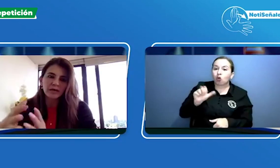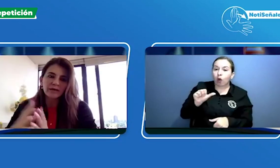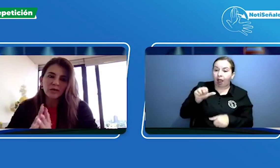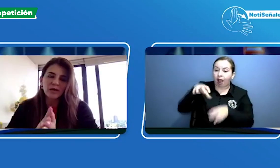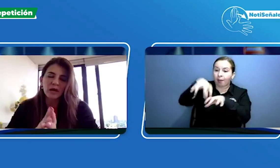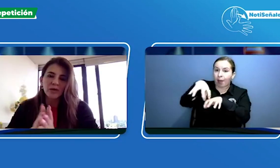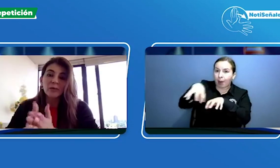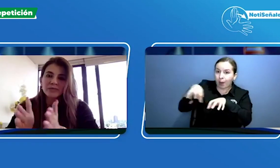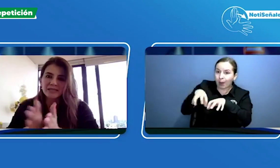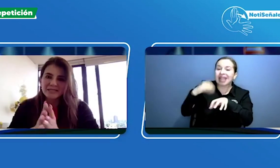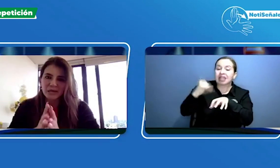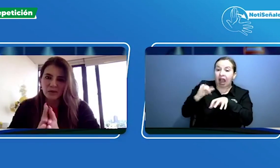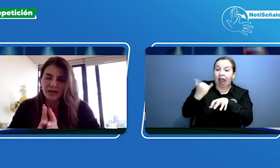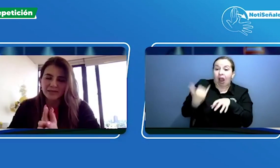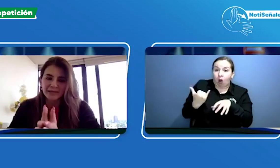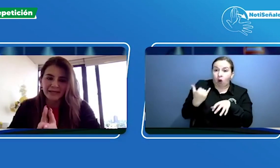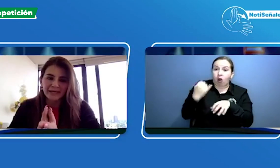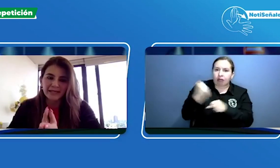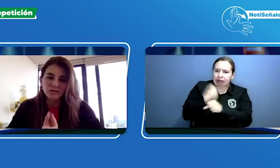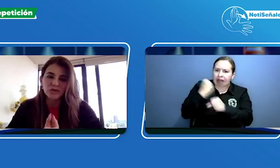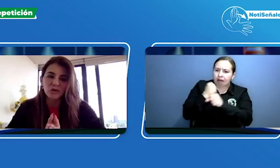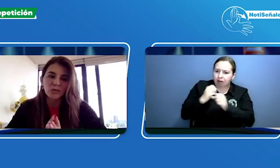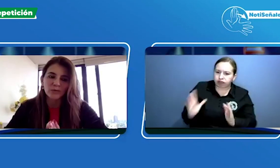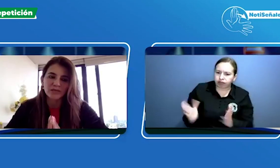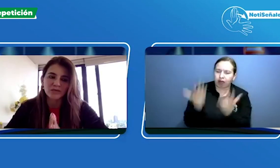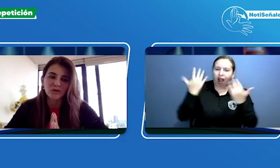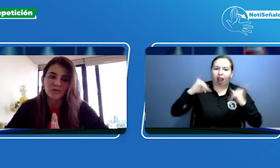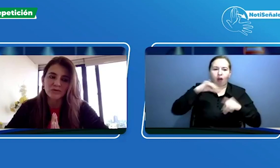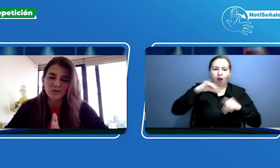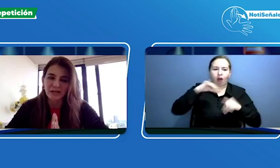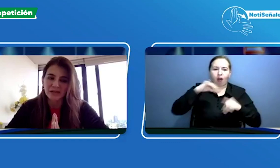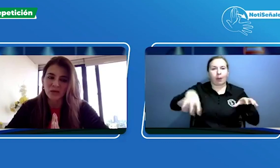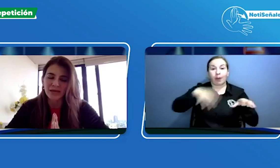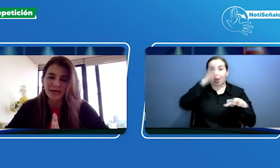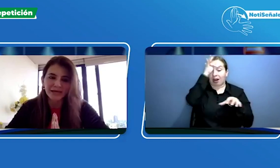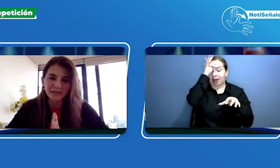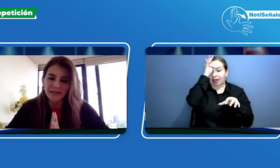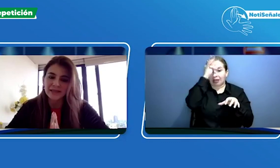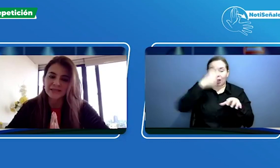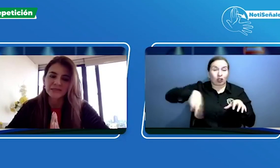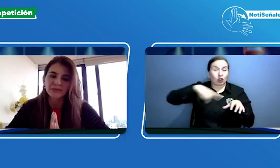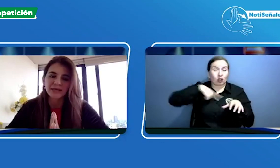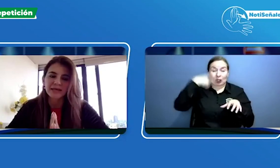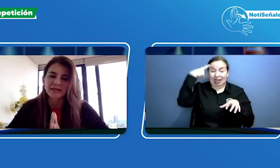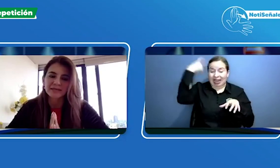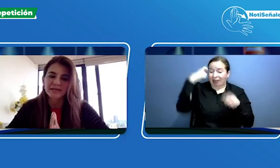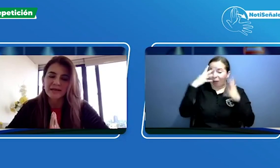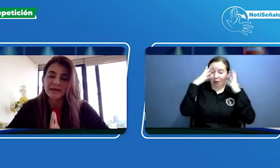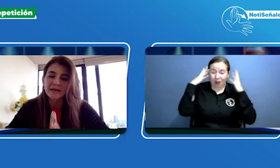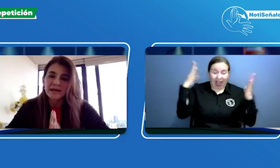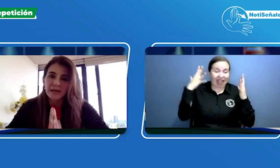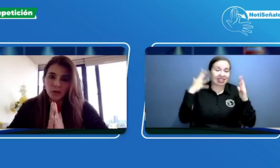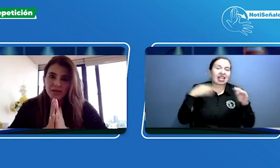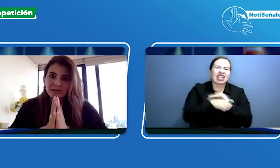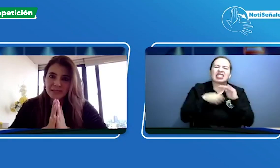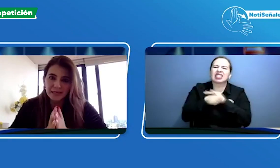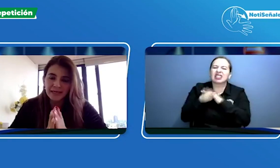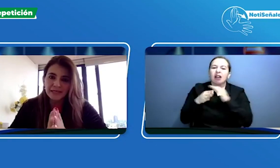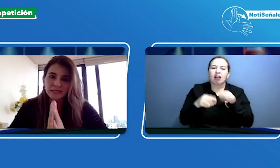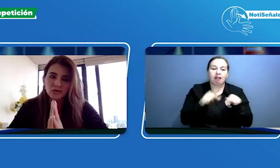trabajo y ahora pues iniciar con las clínicas nuestro compromiso y nuestro reto gigante de accesibilidad es hacer que cada una de estas clínicas que yo